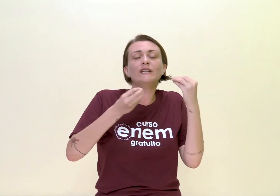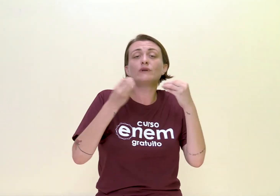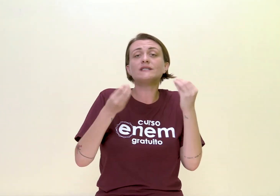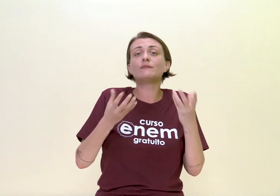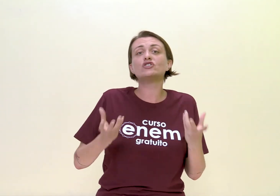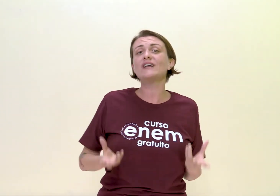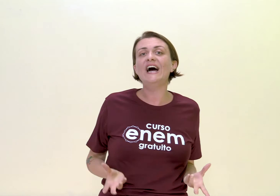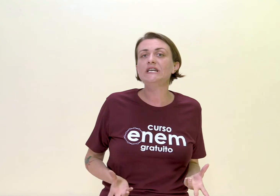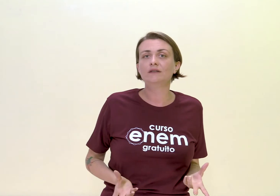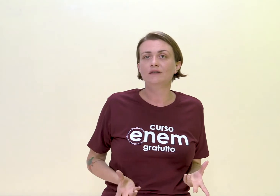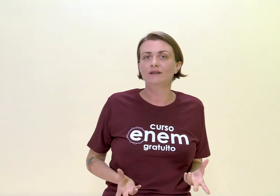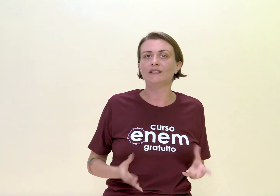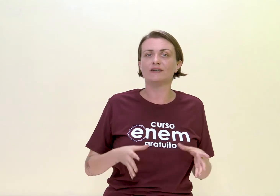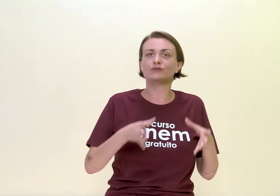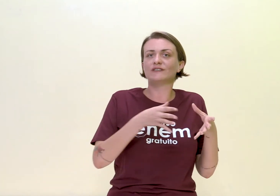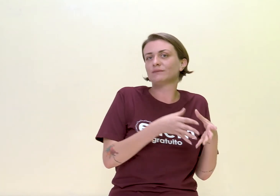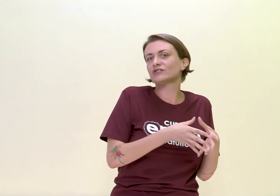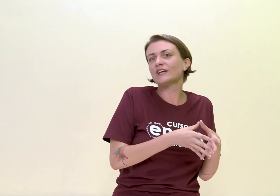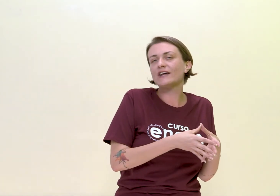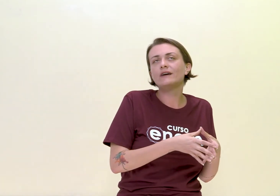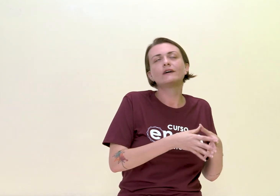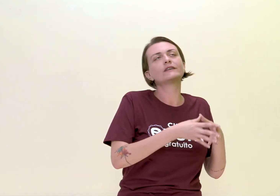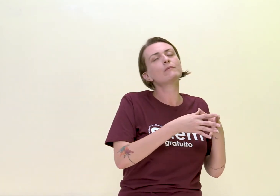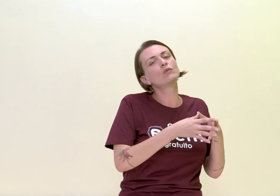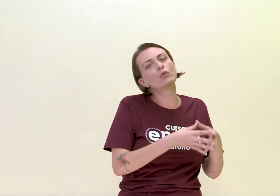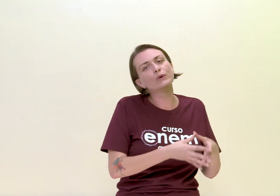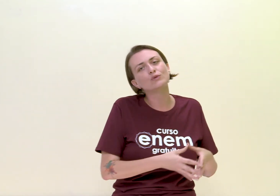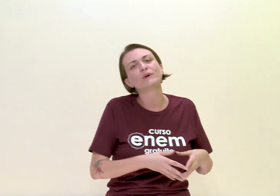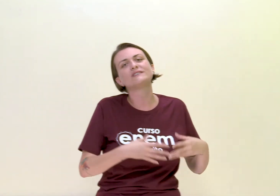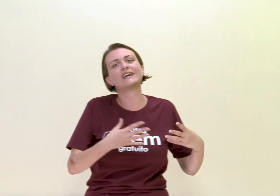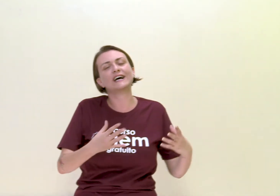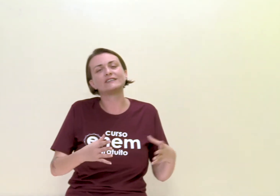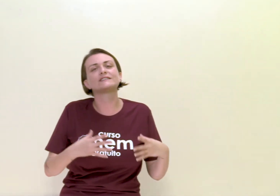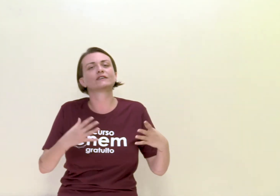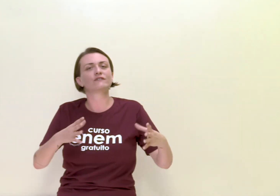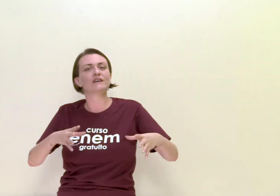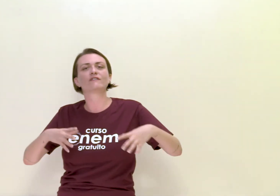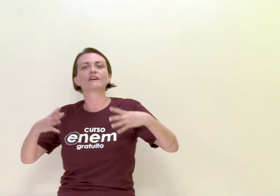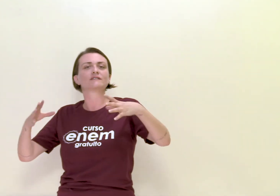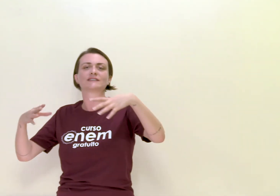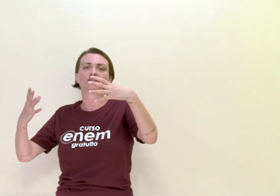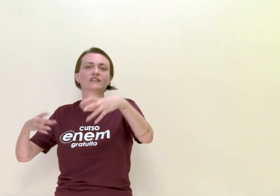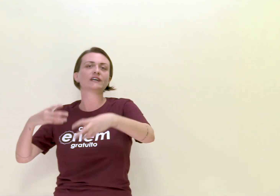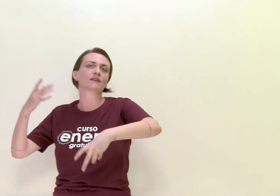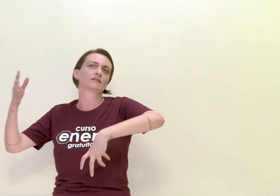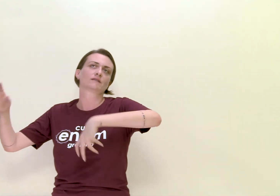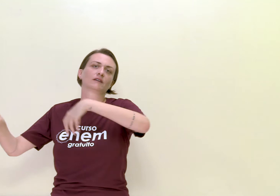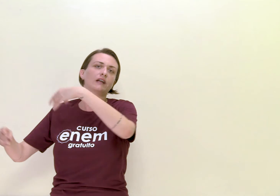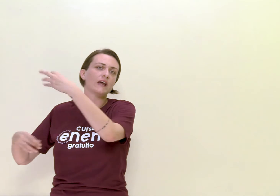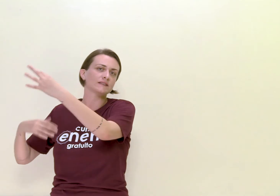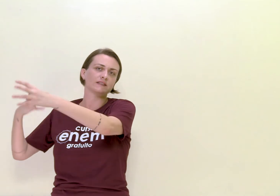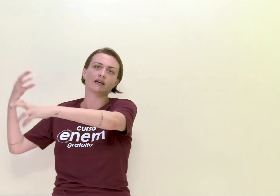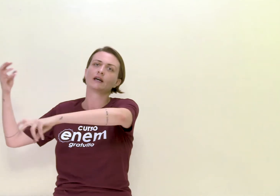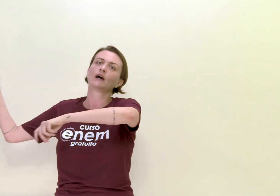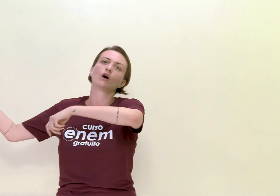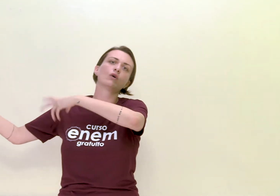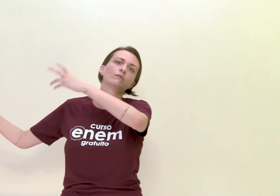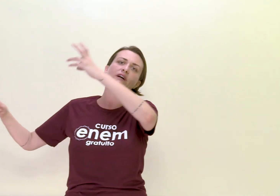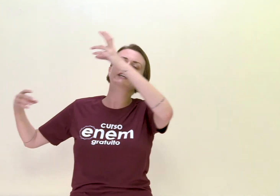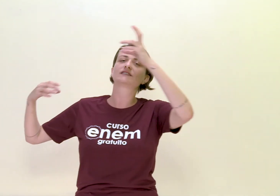natureza imaginária. E essa natureza imaginária está muito baseada nessa vida Grécia, Roma, Grécia